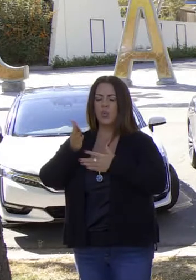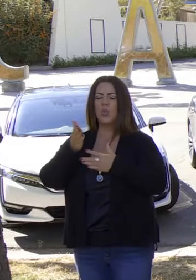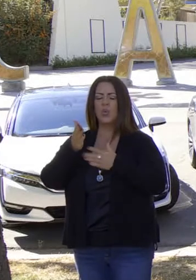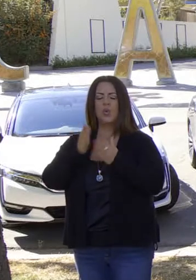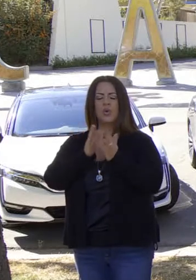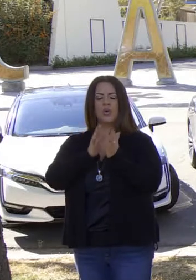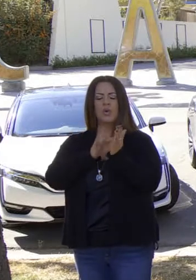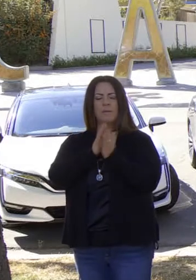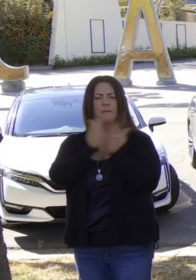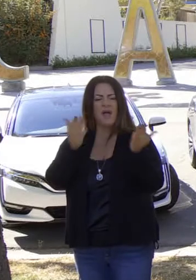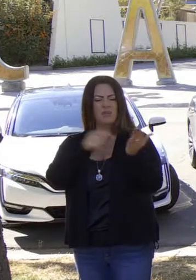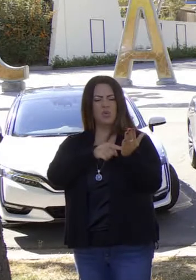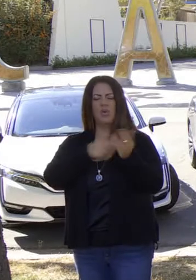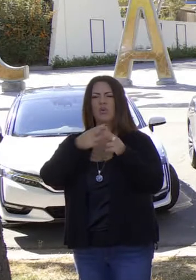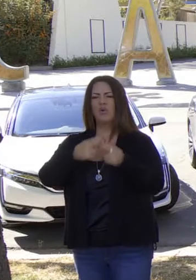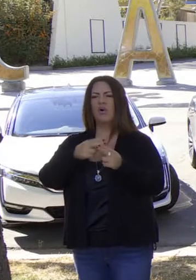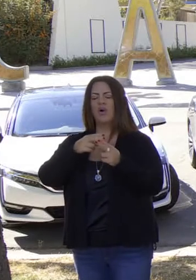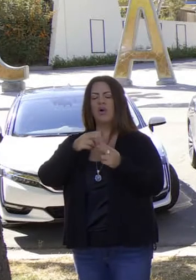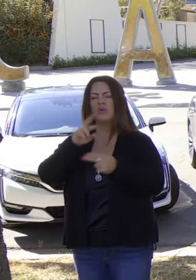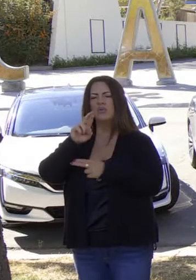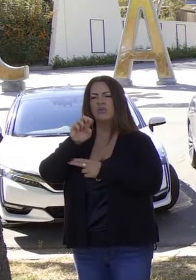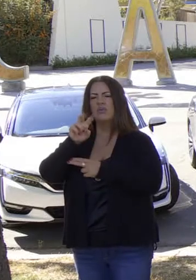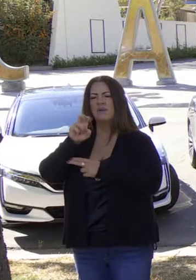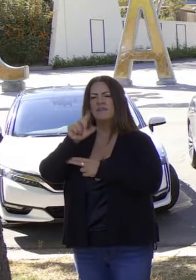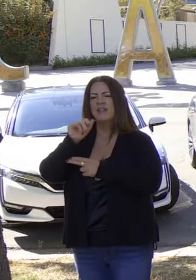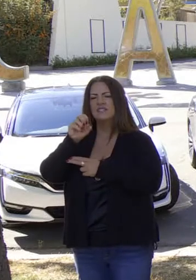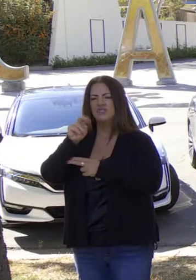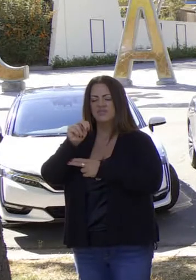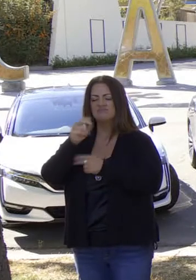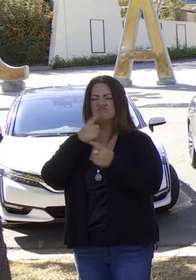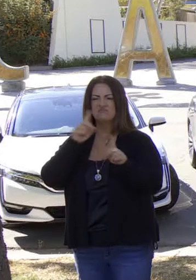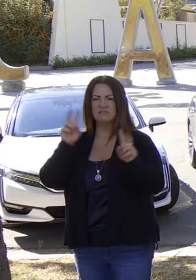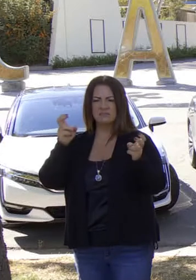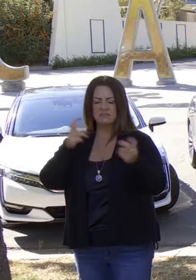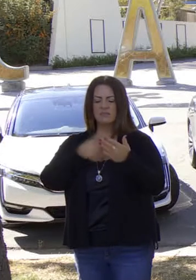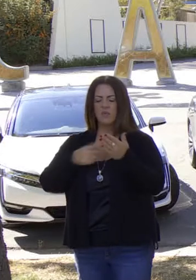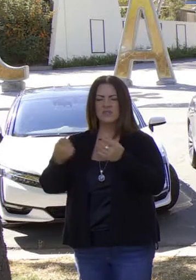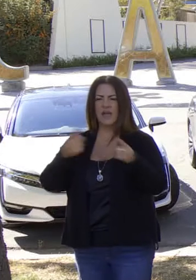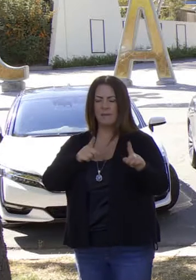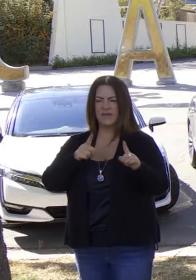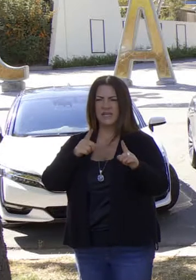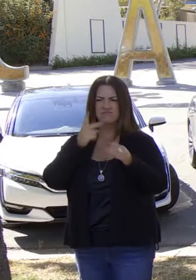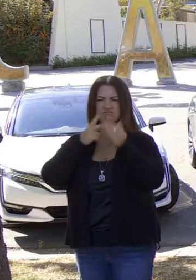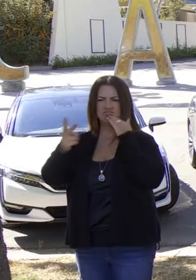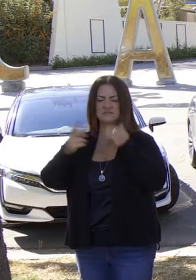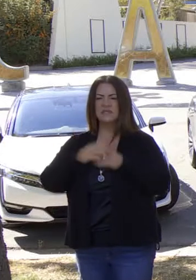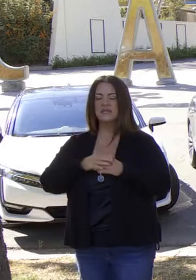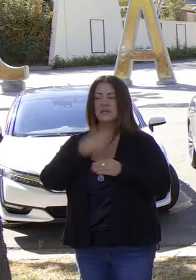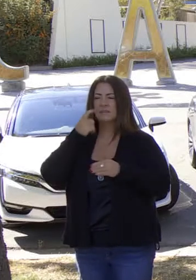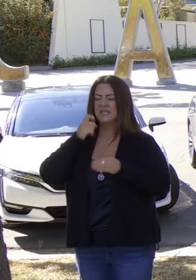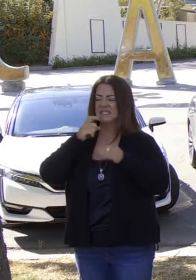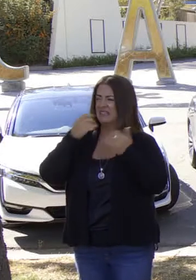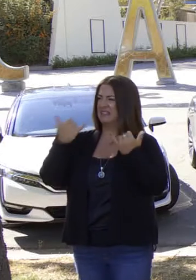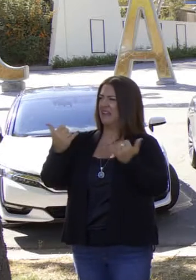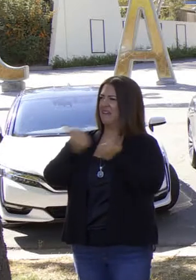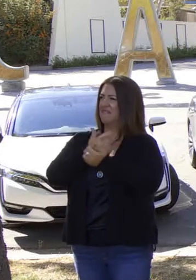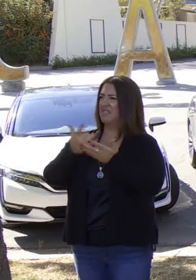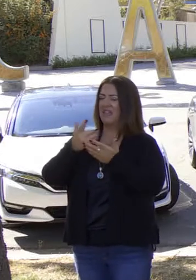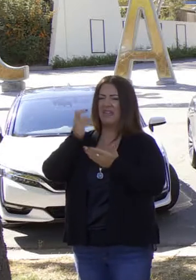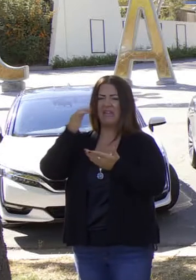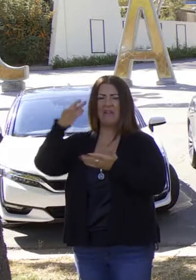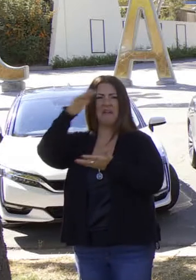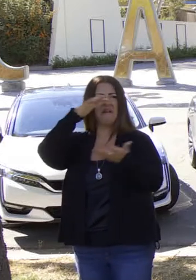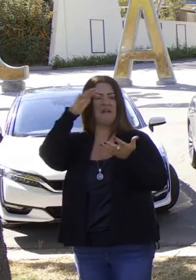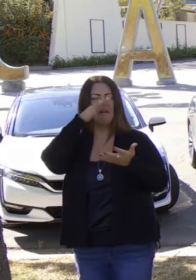a través de la revelación de la Biblia. Esto es evidente para cualquiera que está sufriendo a través del calor,